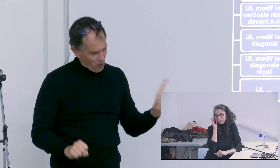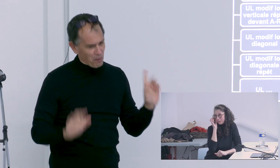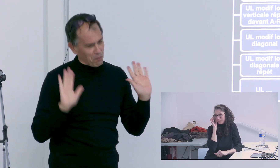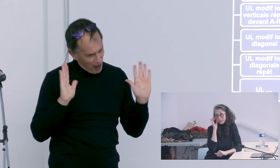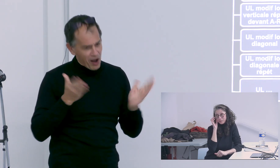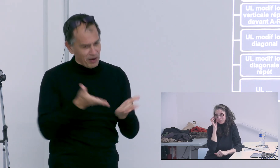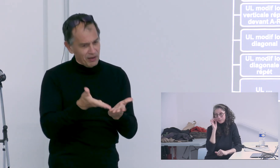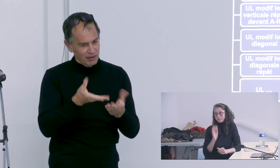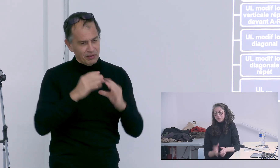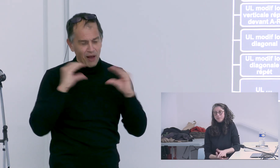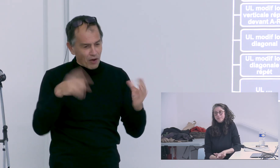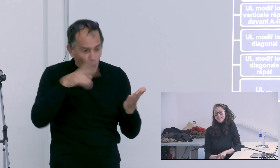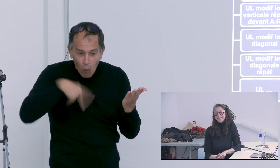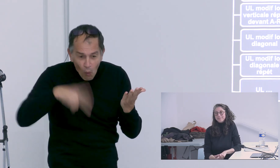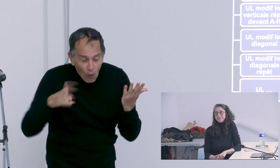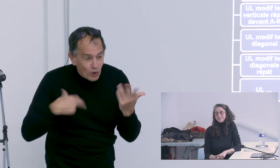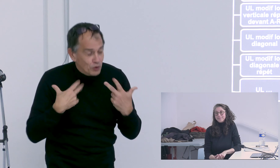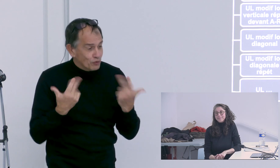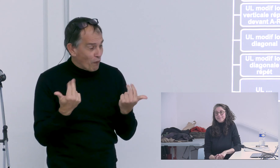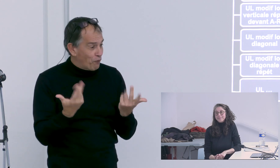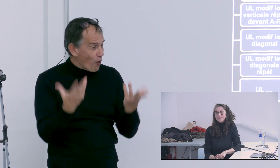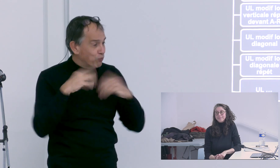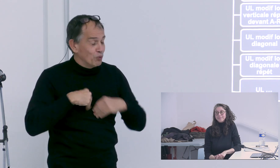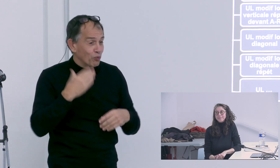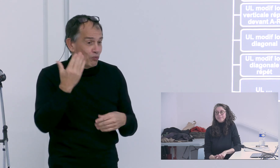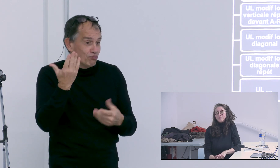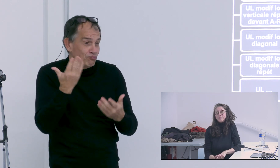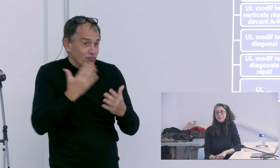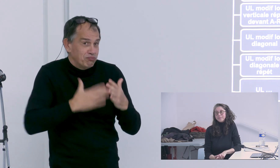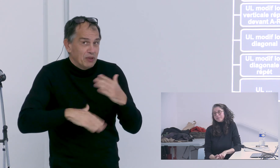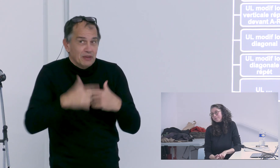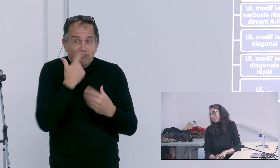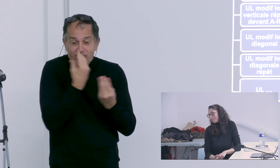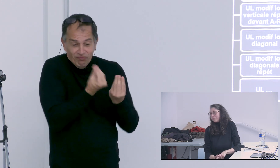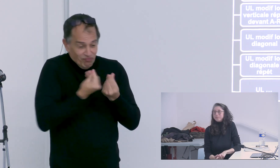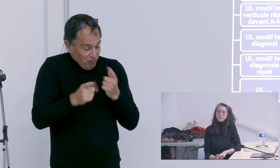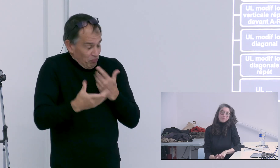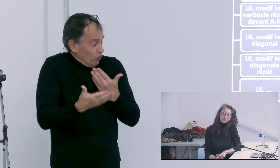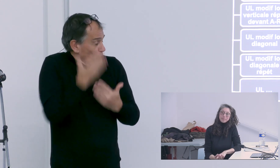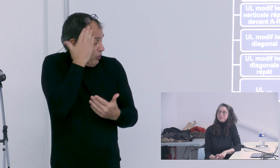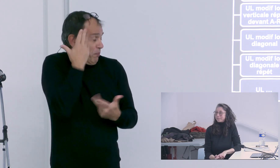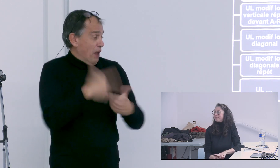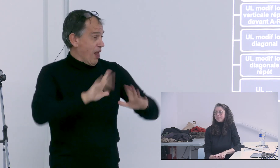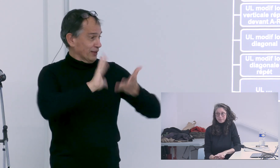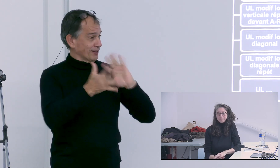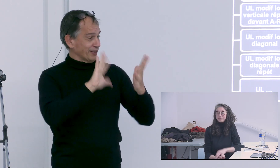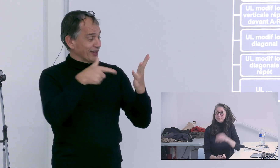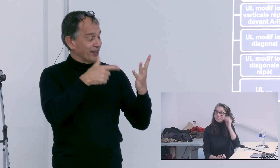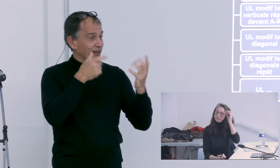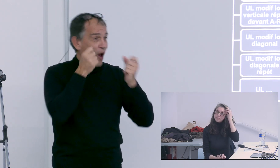je ne suis pas un spécialiste de la linguistique mais j'ai des vraies questions à poser quand je l'ai lu je ne me suis pas senti